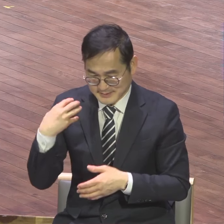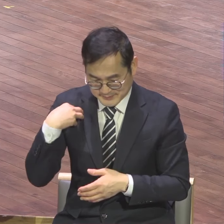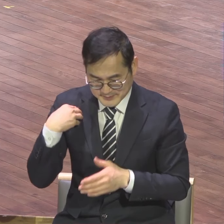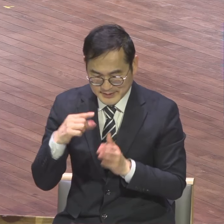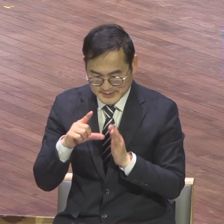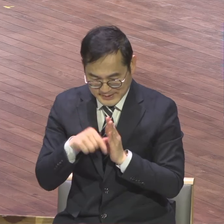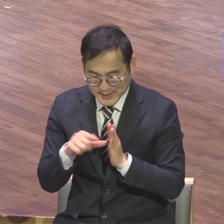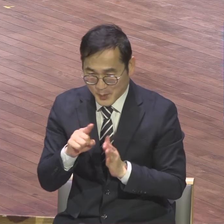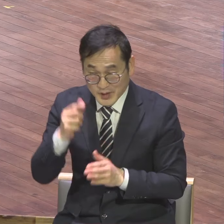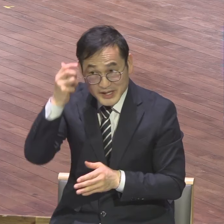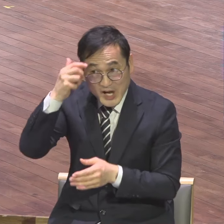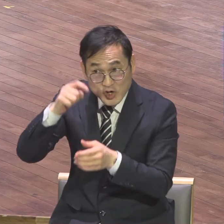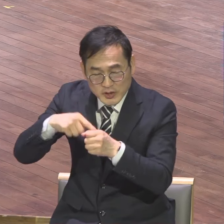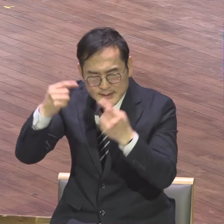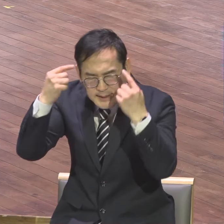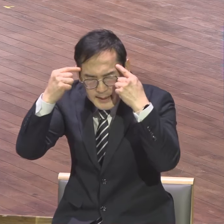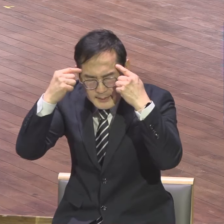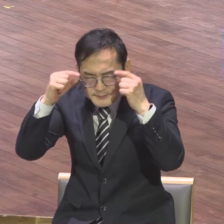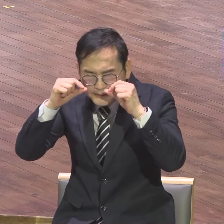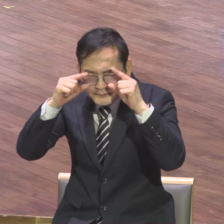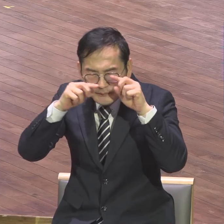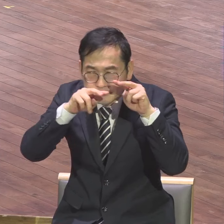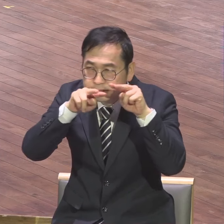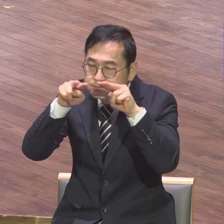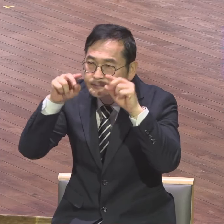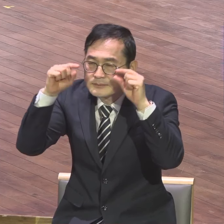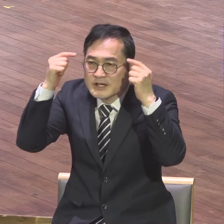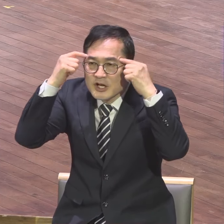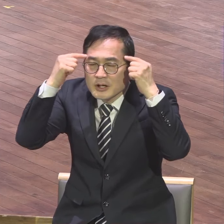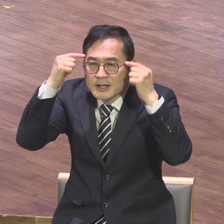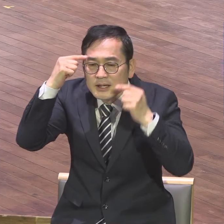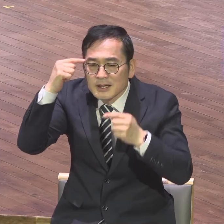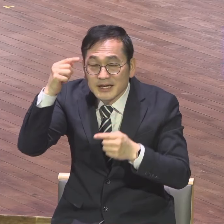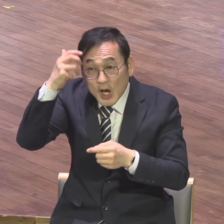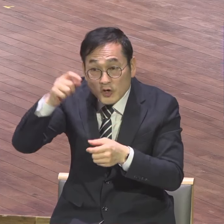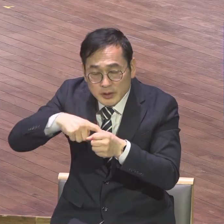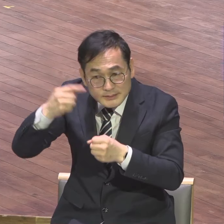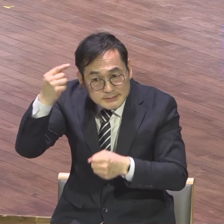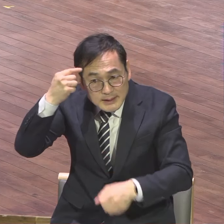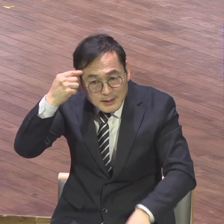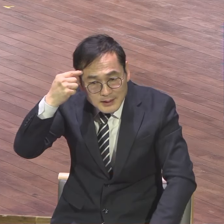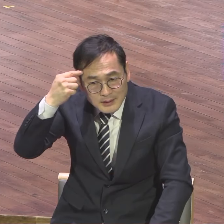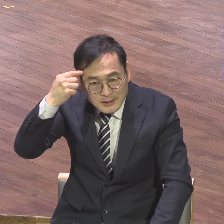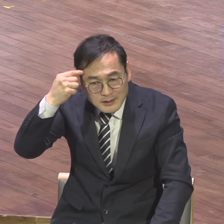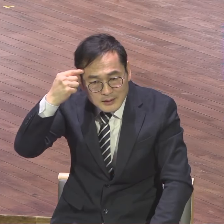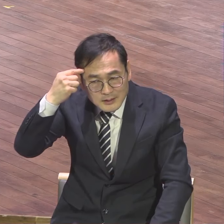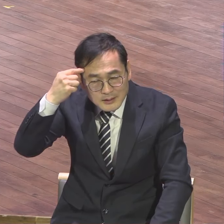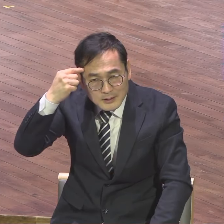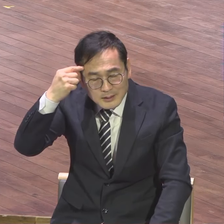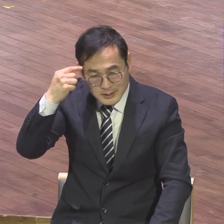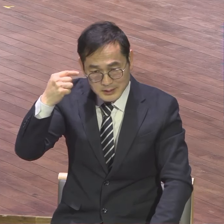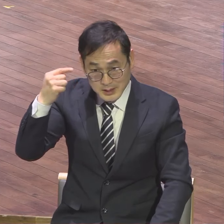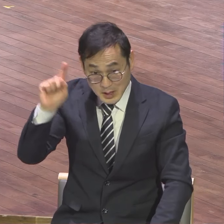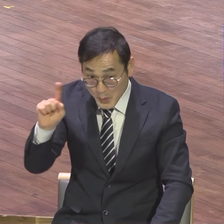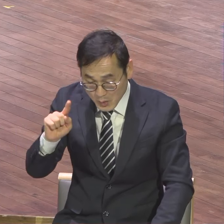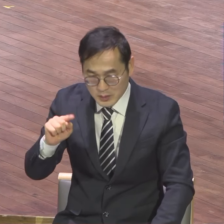영적 의식이에요 영적 의식 그것은 바로 내가 예수 그리스도로부터